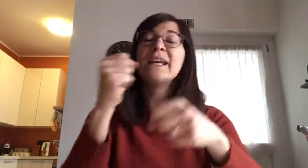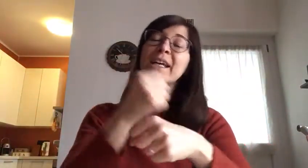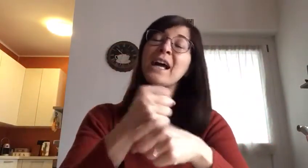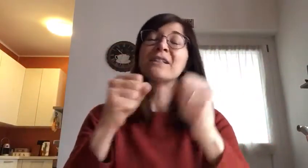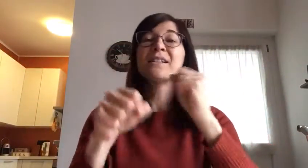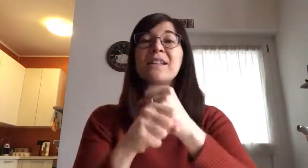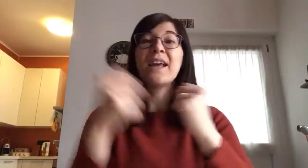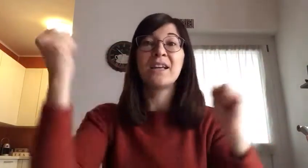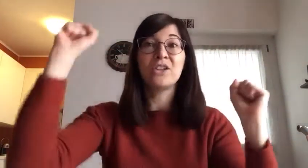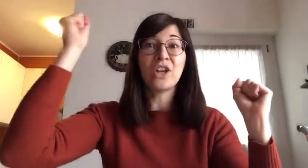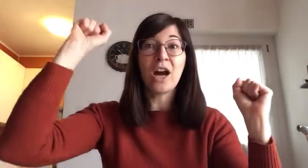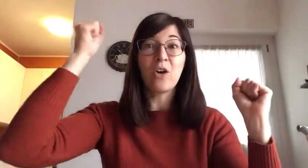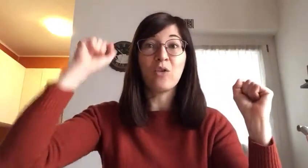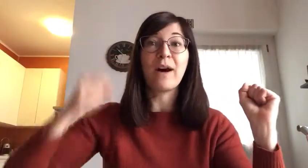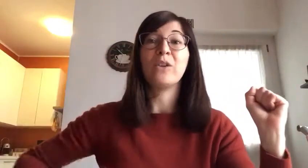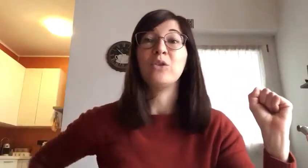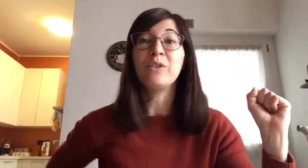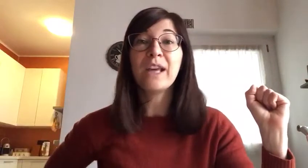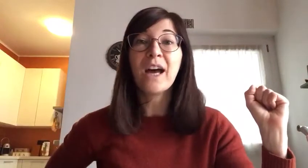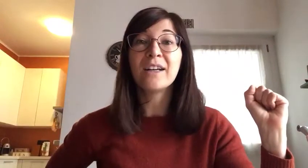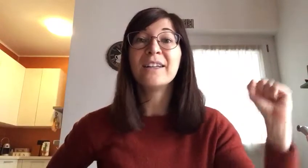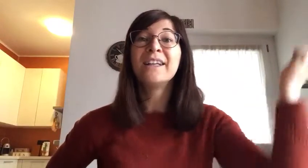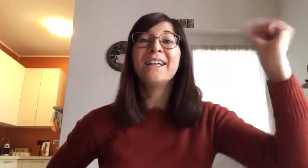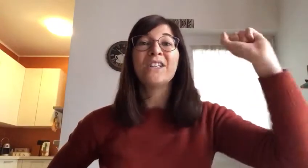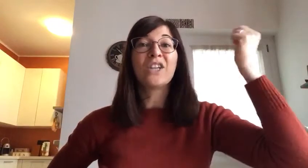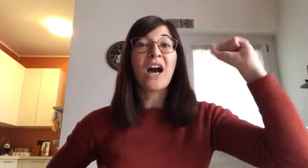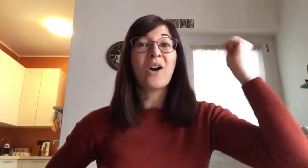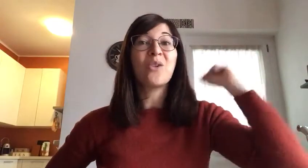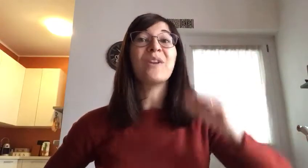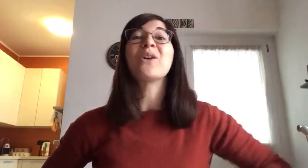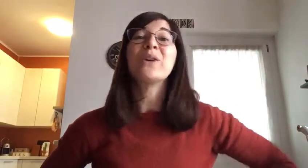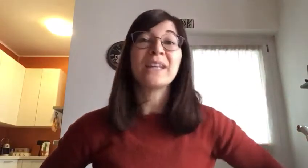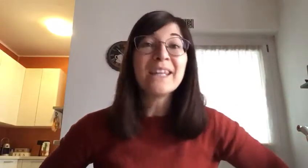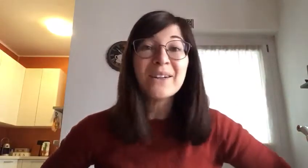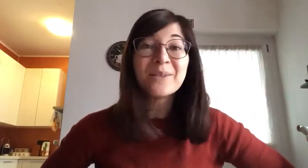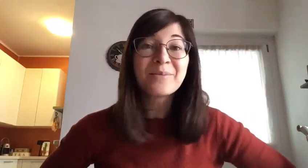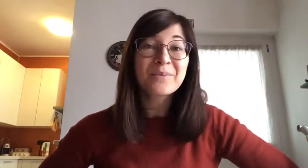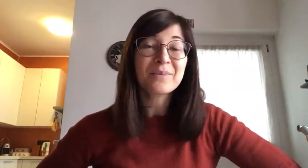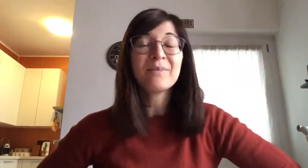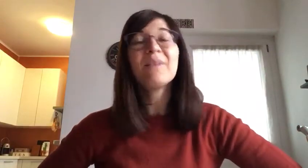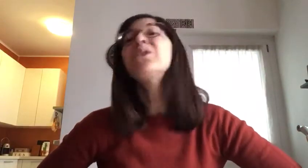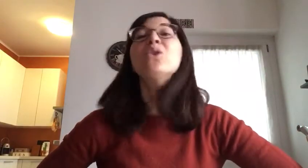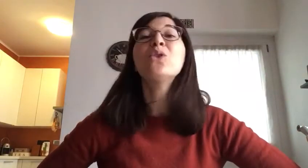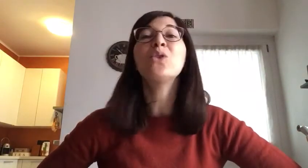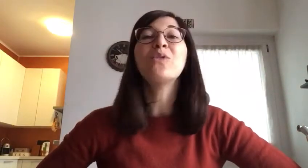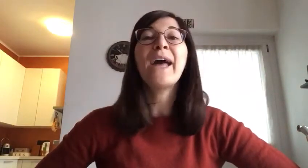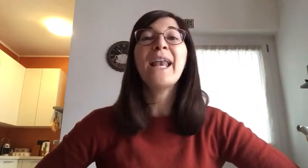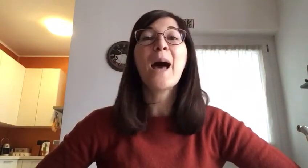grazie ciao vado via ciao vado via'io dove l